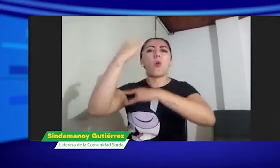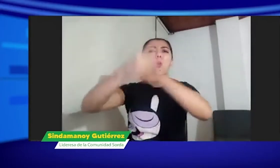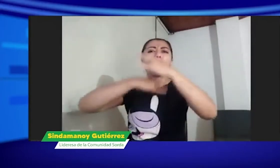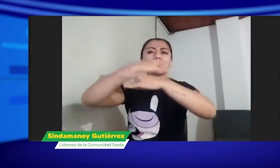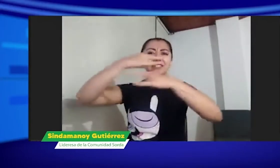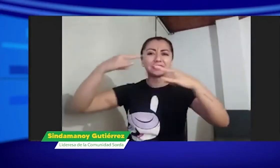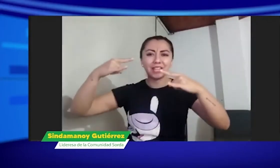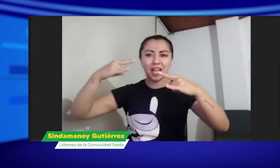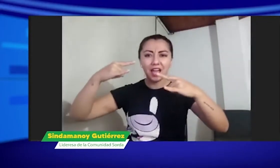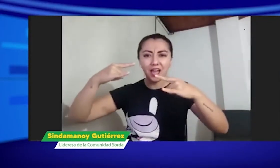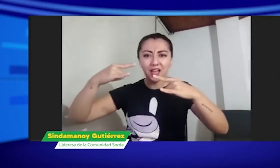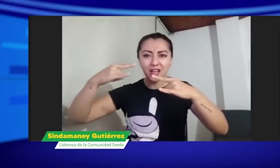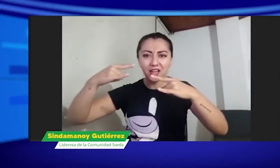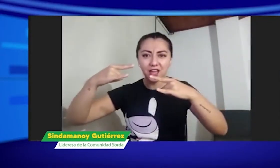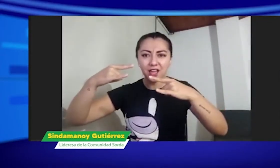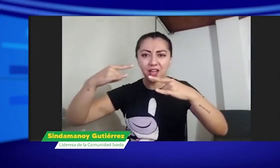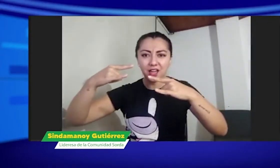quiera aprenderla. Es universal.